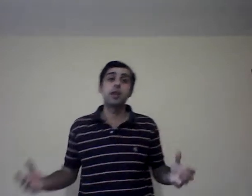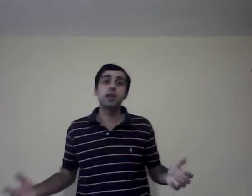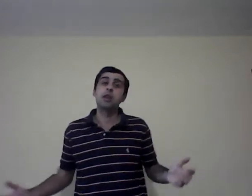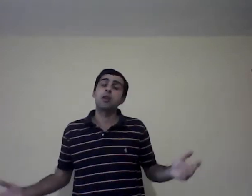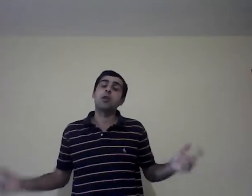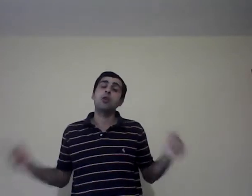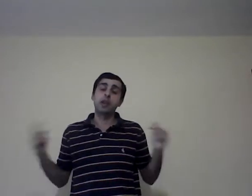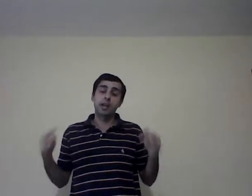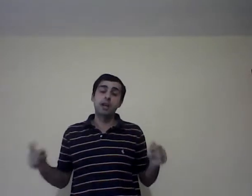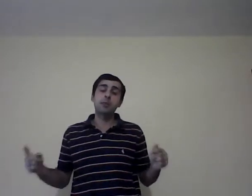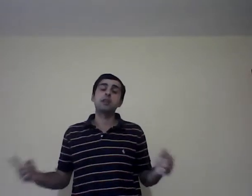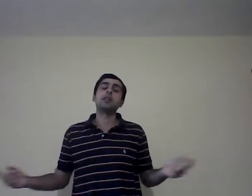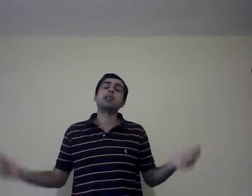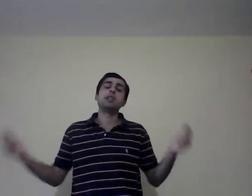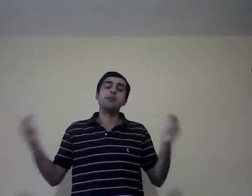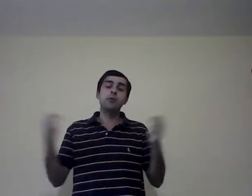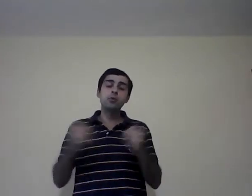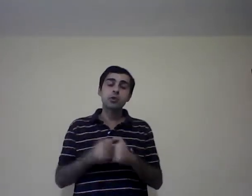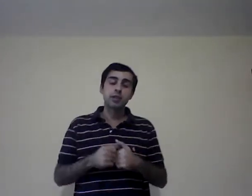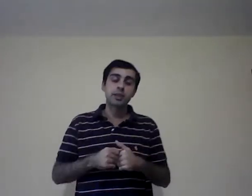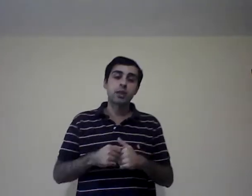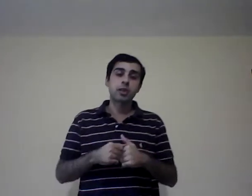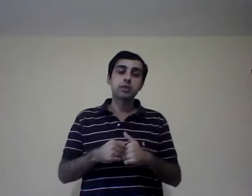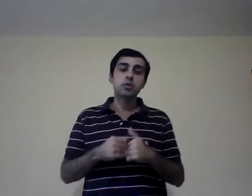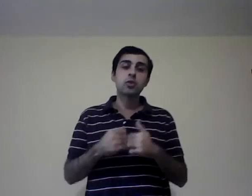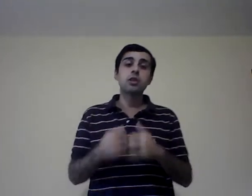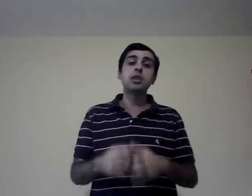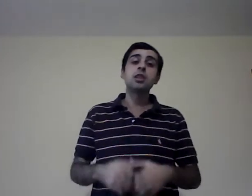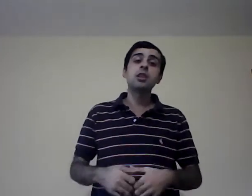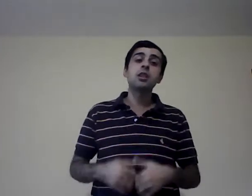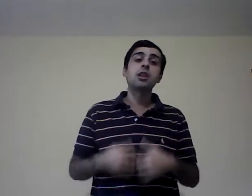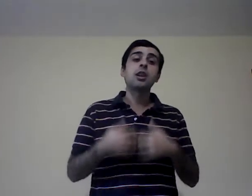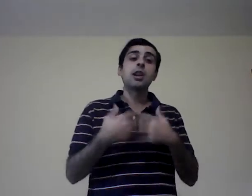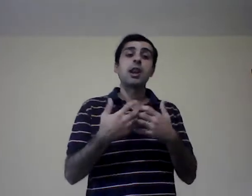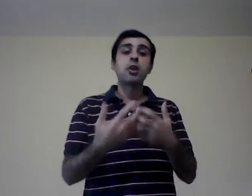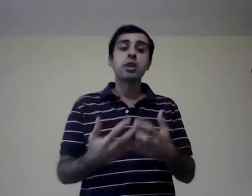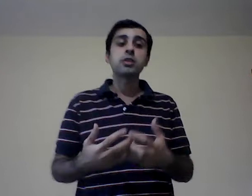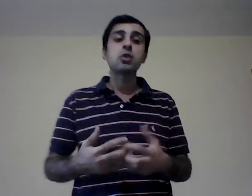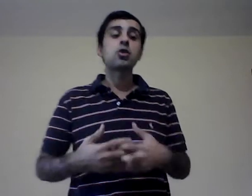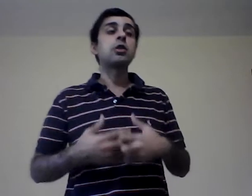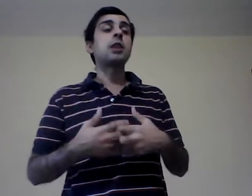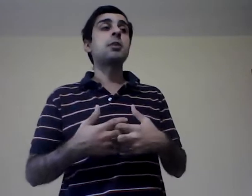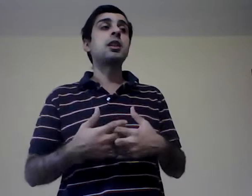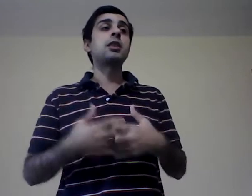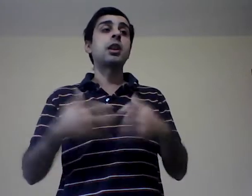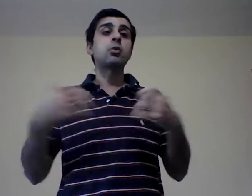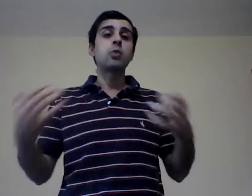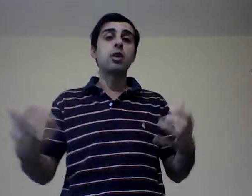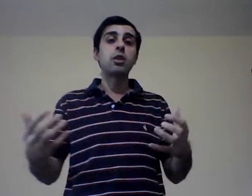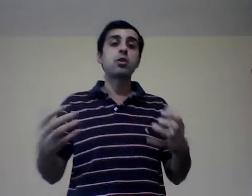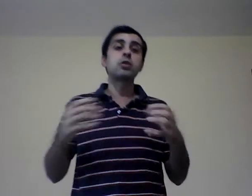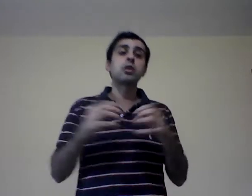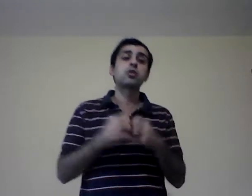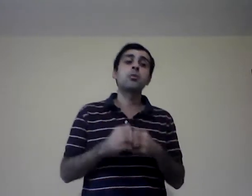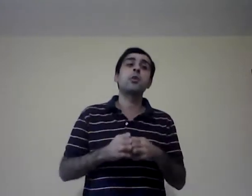o generalmente influye hacia la organización y la organización también interactúa con el contexto, puede